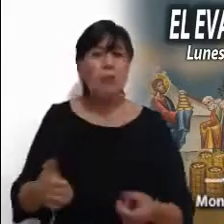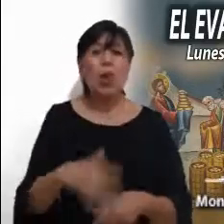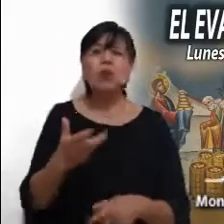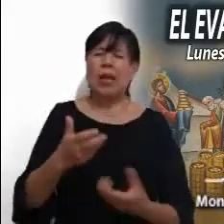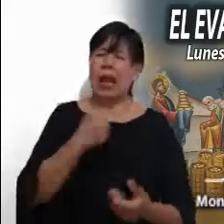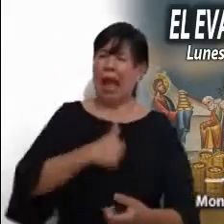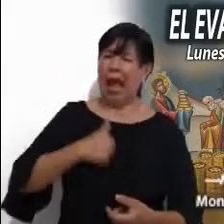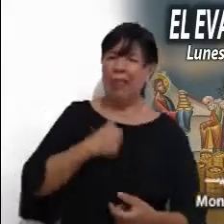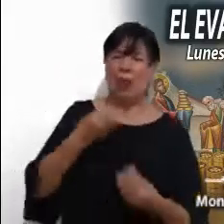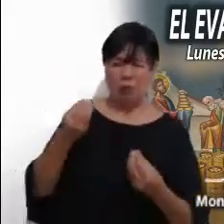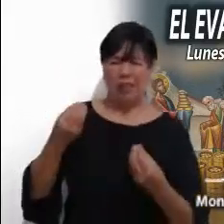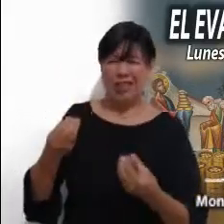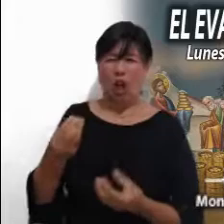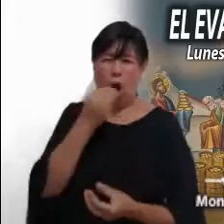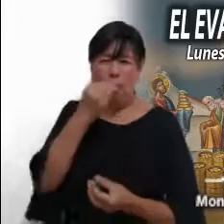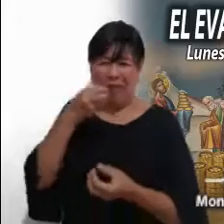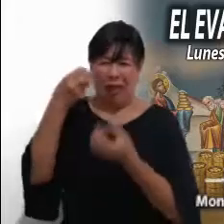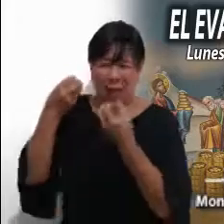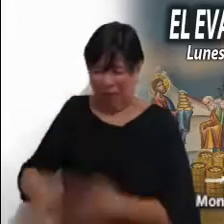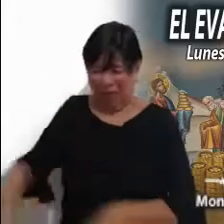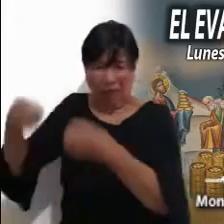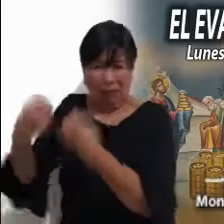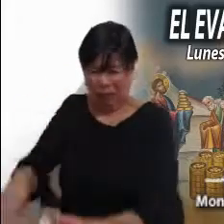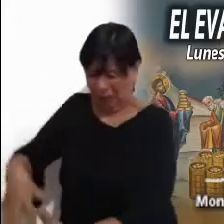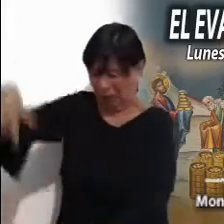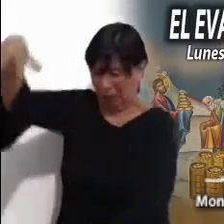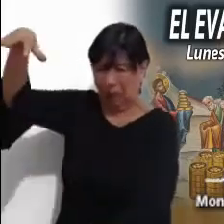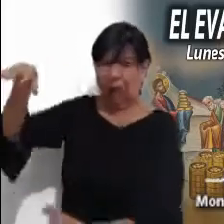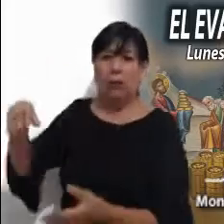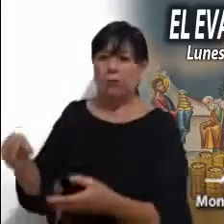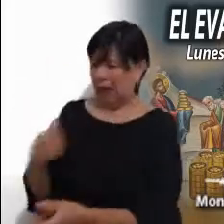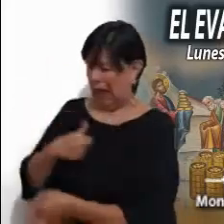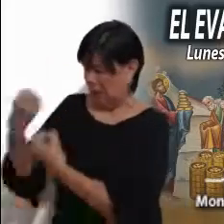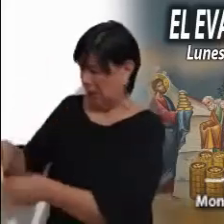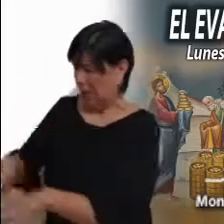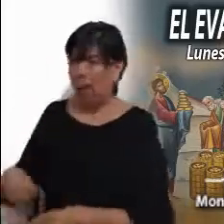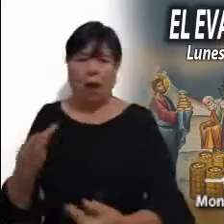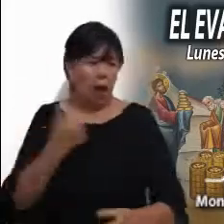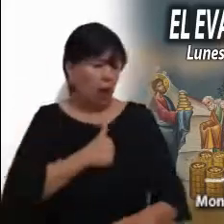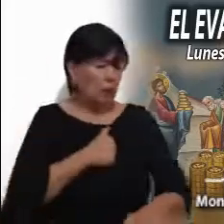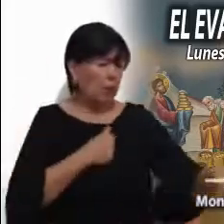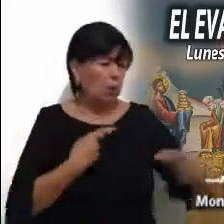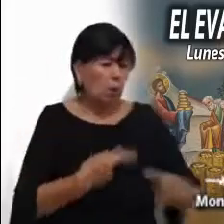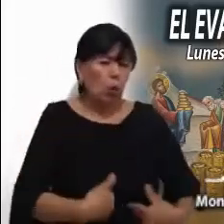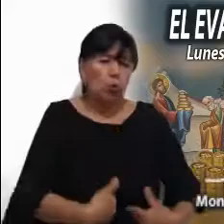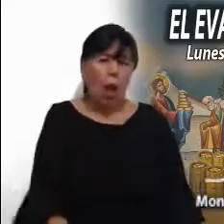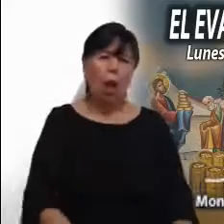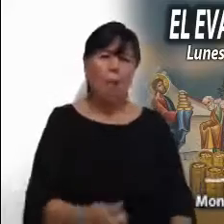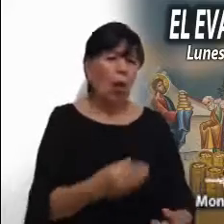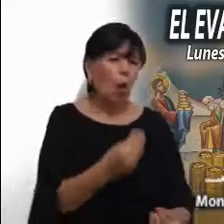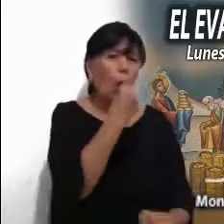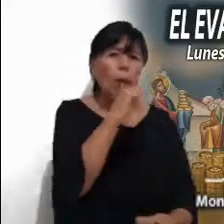grandes cantidades de alimentos se desperdician, muchos siguen con hambre y no tienen que comer.